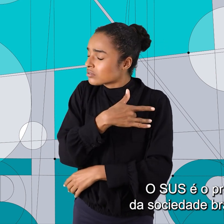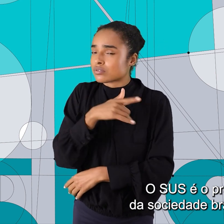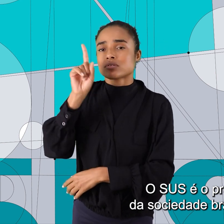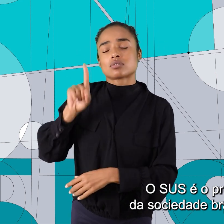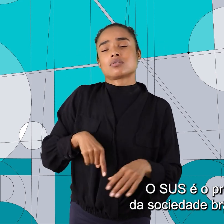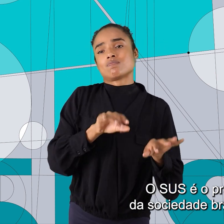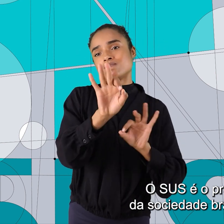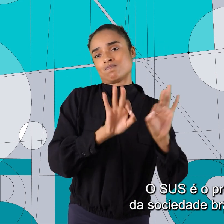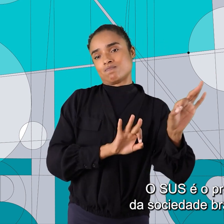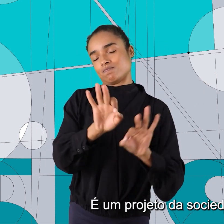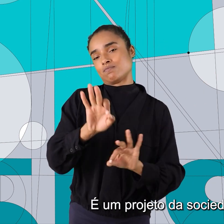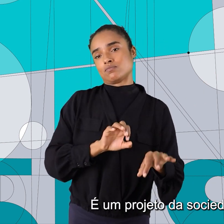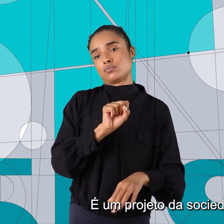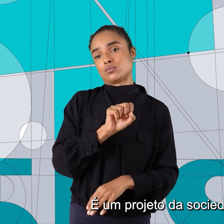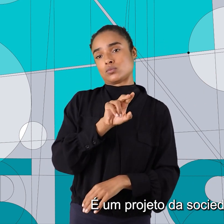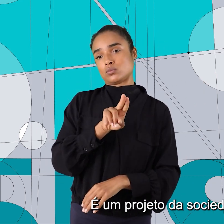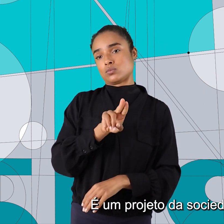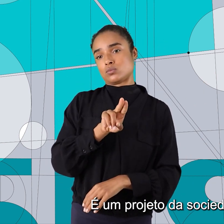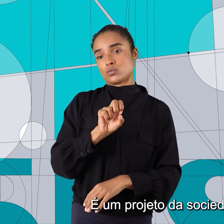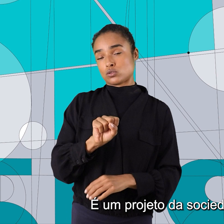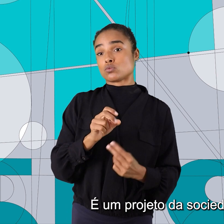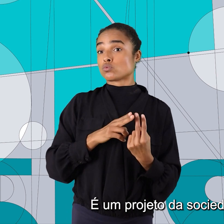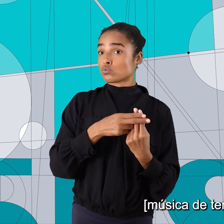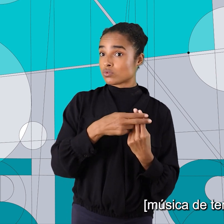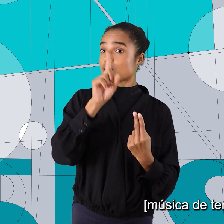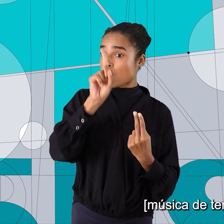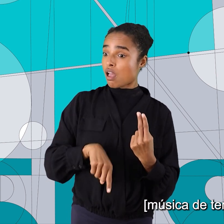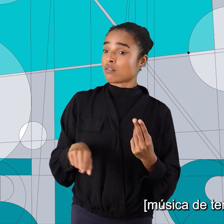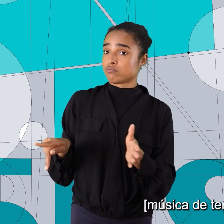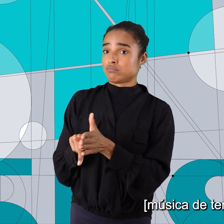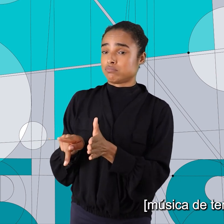projeto da sociedade brasileira. É um projeto da sociedade brasileira.